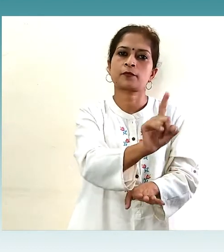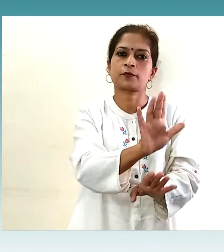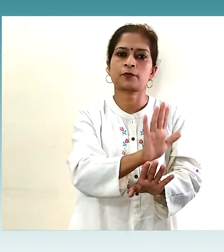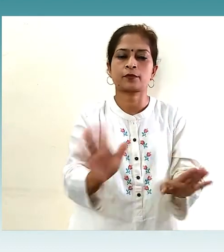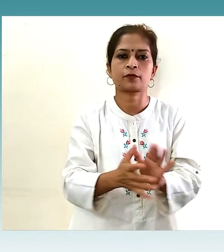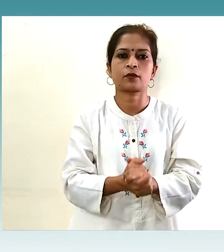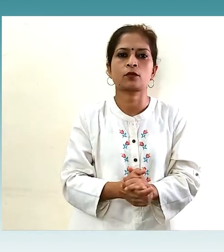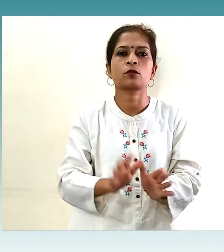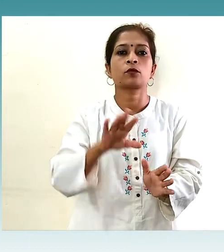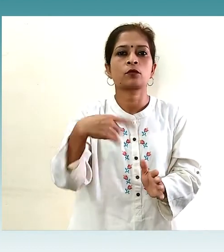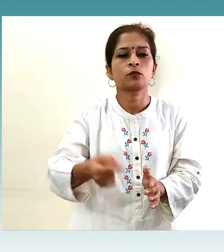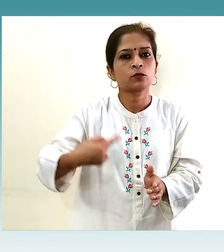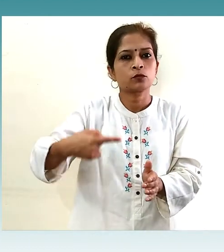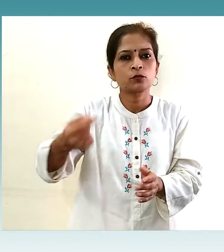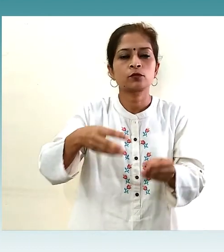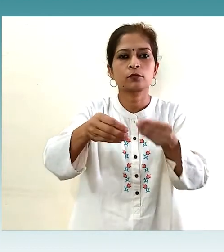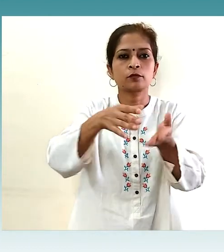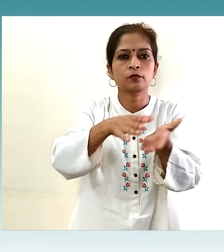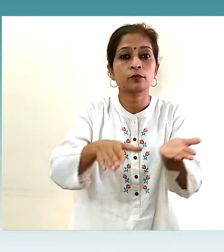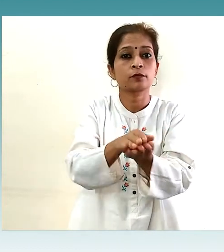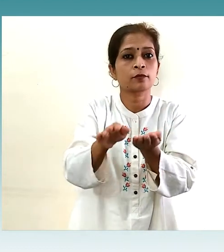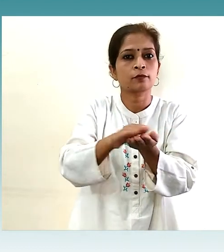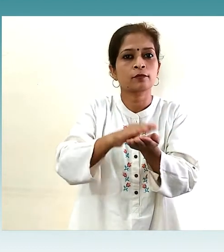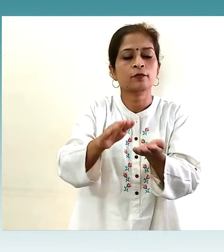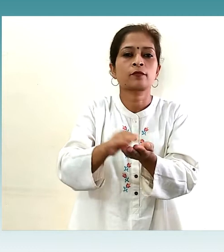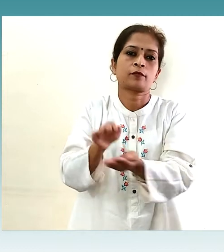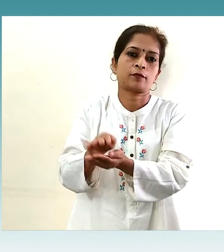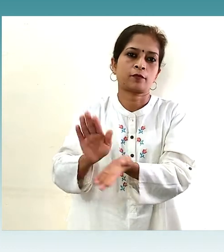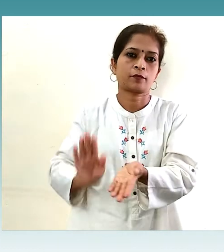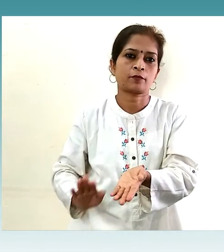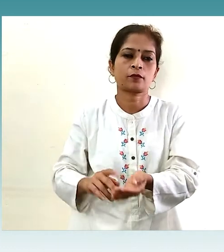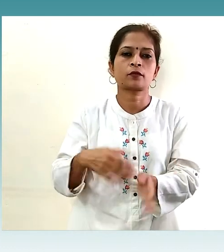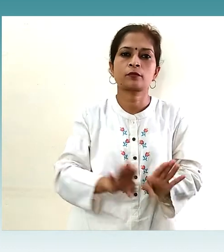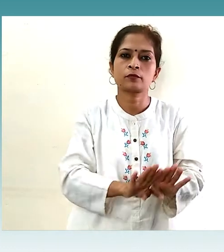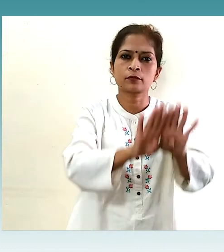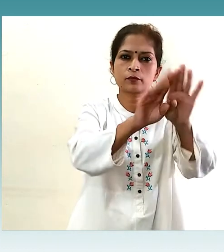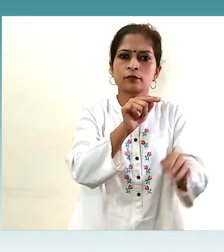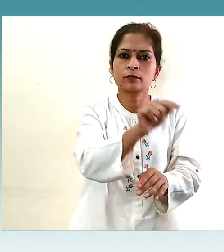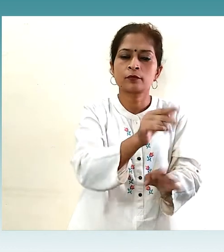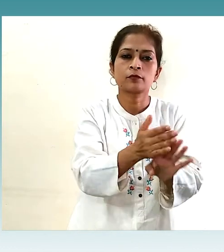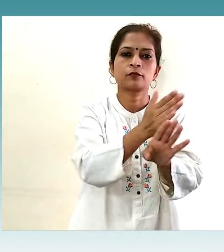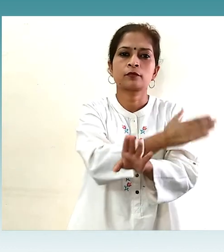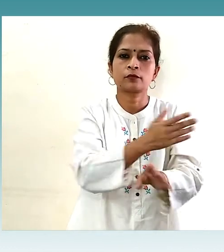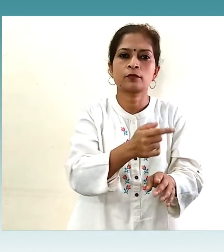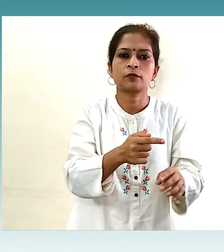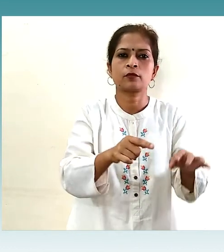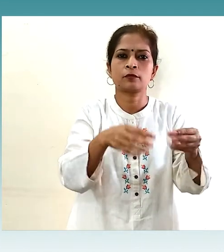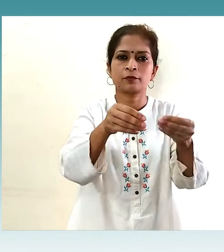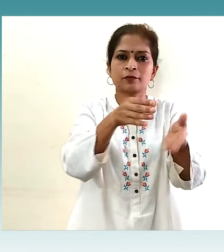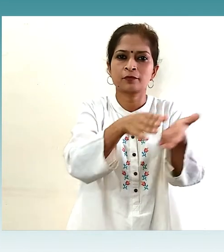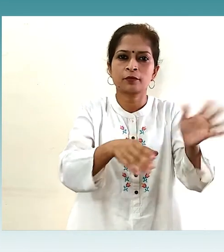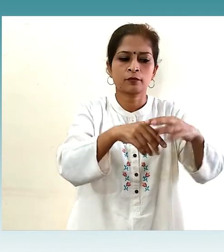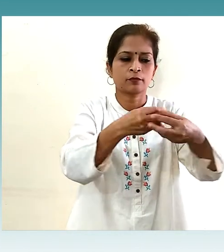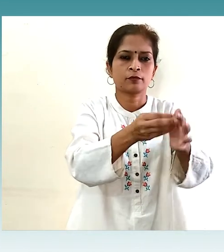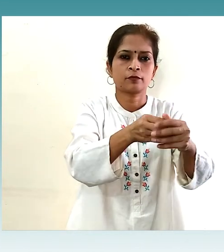अपने पास हमेशा कुछ साफ कागस के टुकडे रखें लिफ्ट का बटन दबाने से पहले उनमें कुछ कागस के